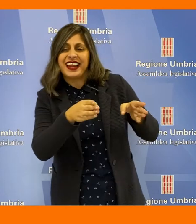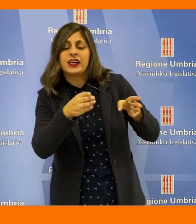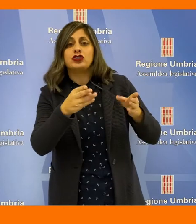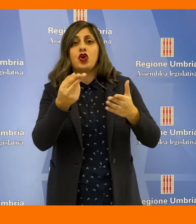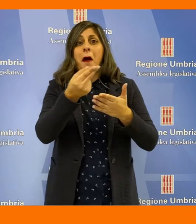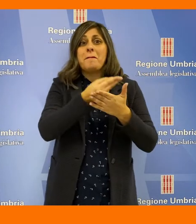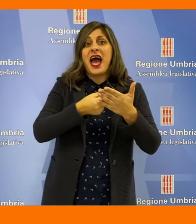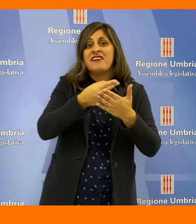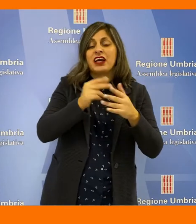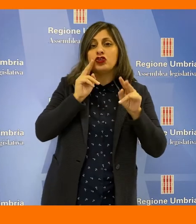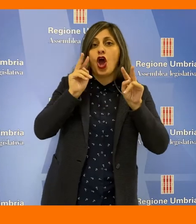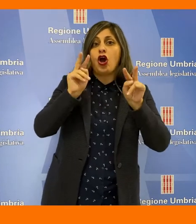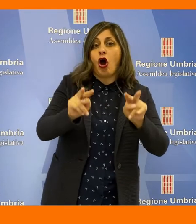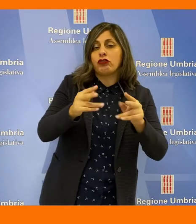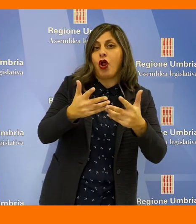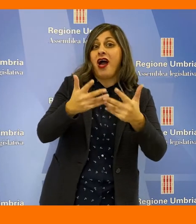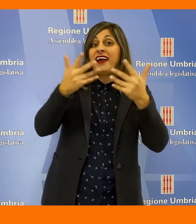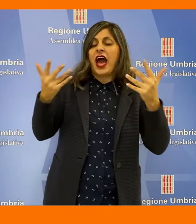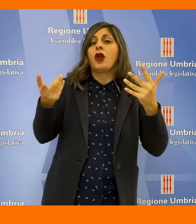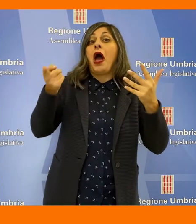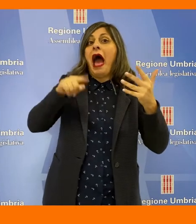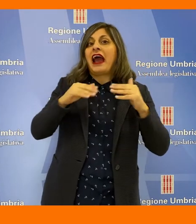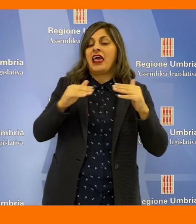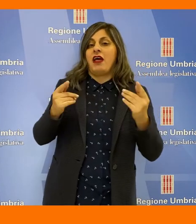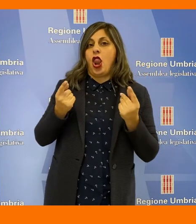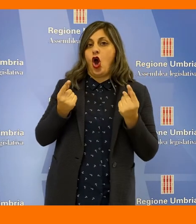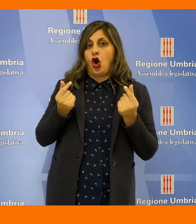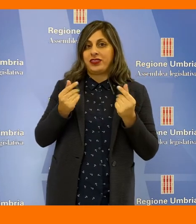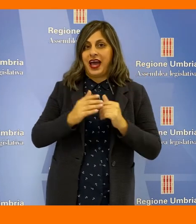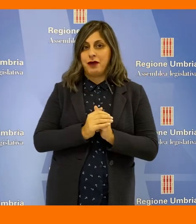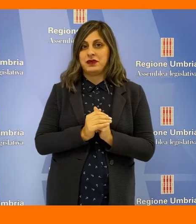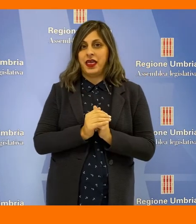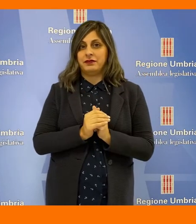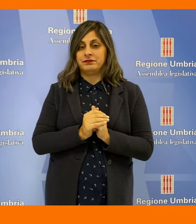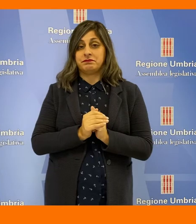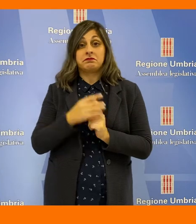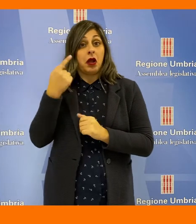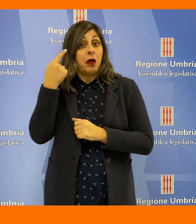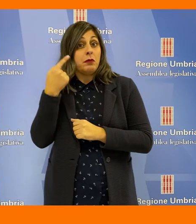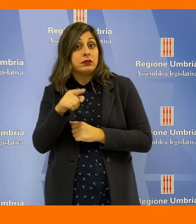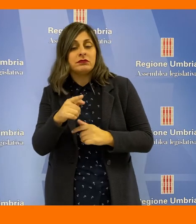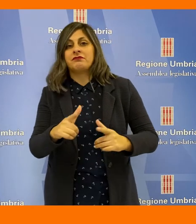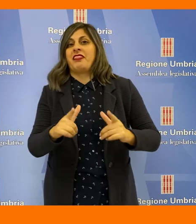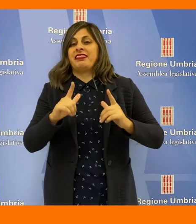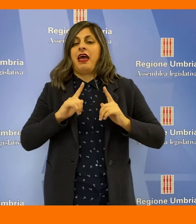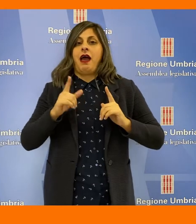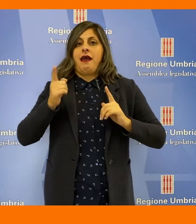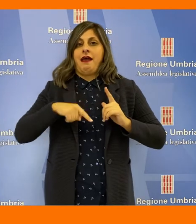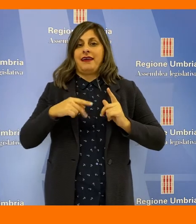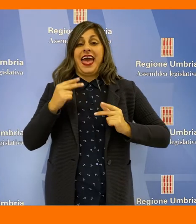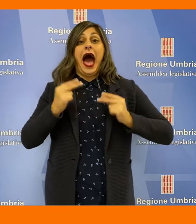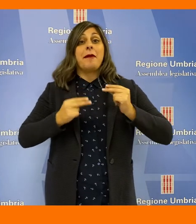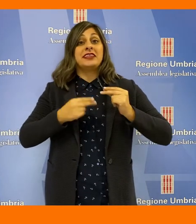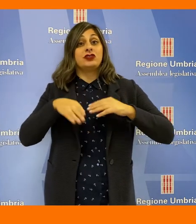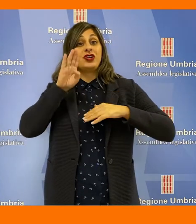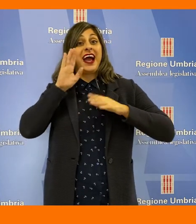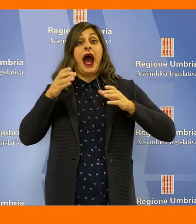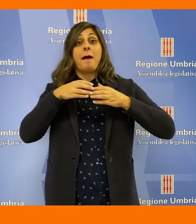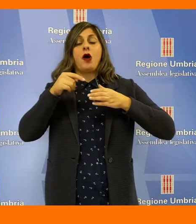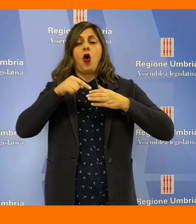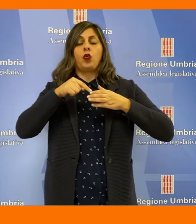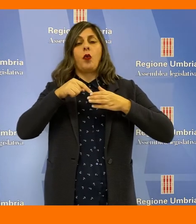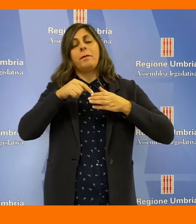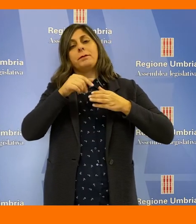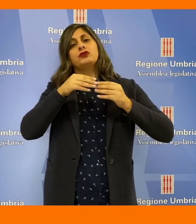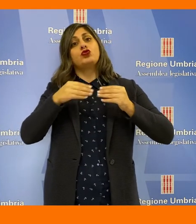pianificazione e controllo anche in termini contabili. Un elemento che consente anche all'amministrazione capogruppo